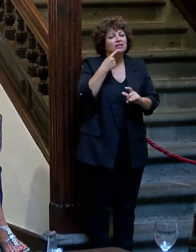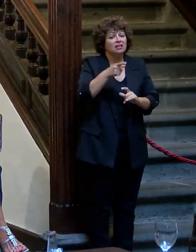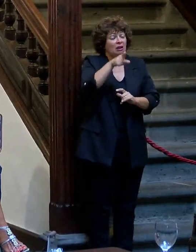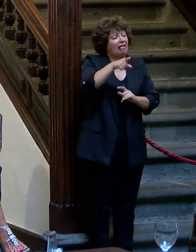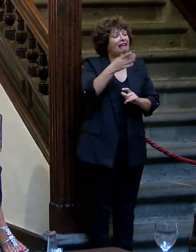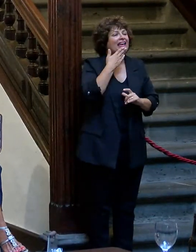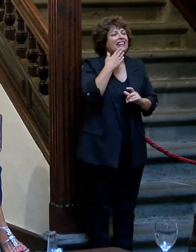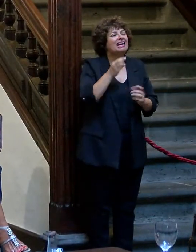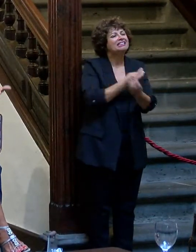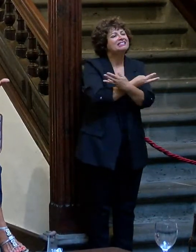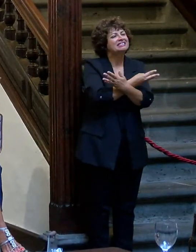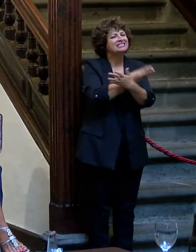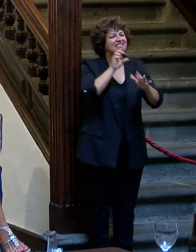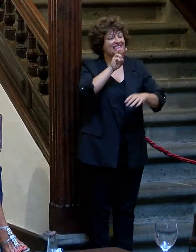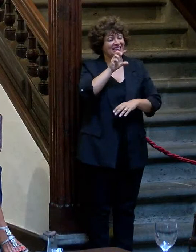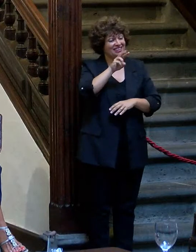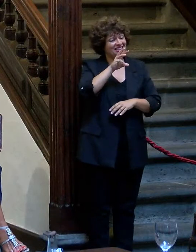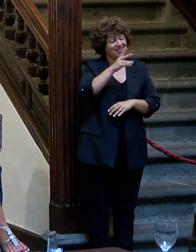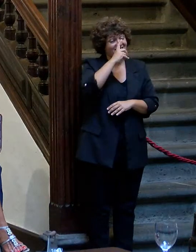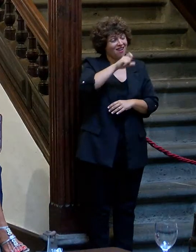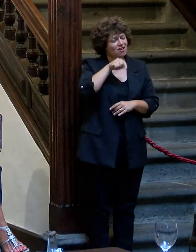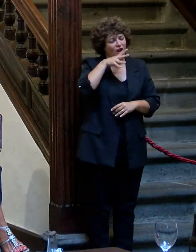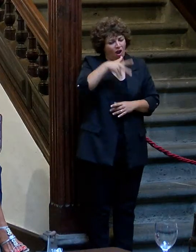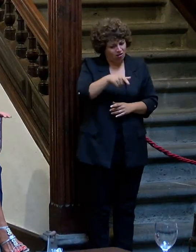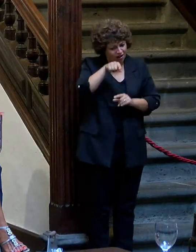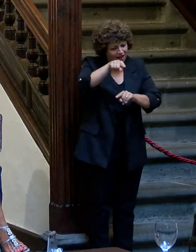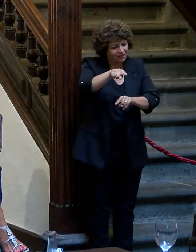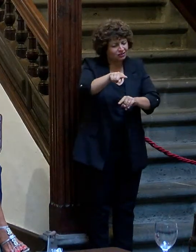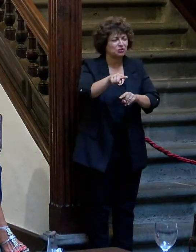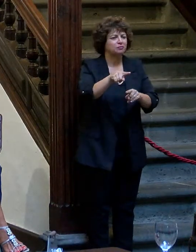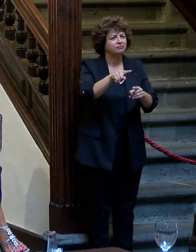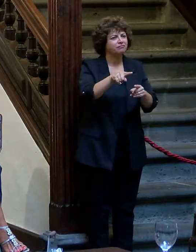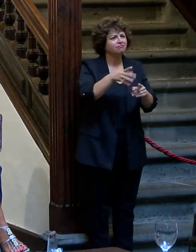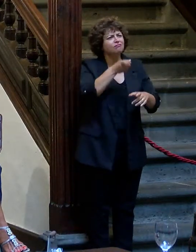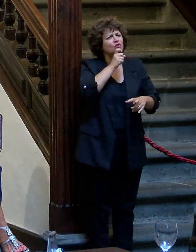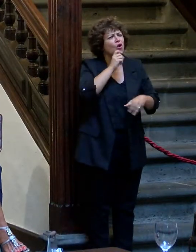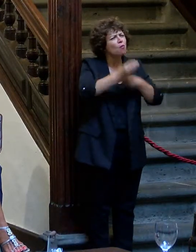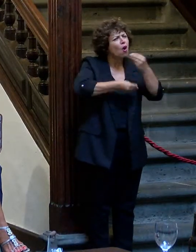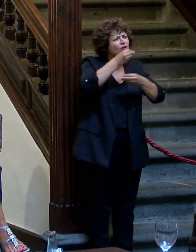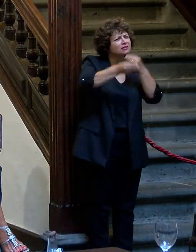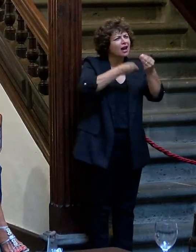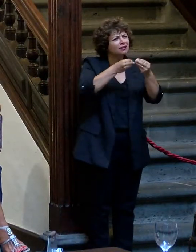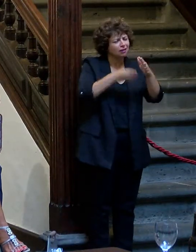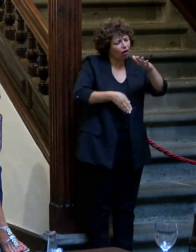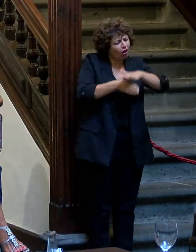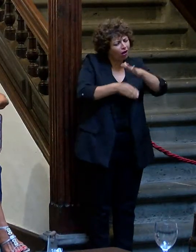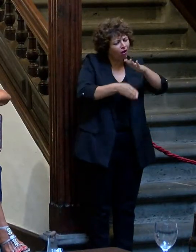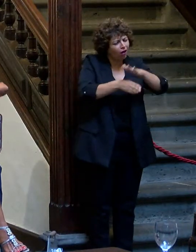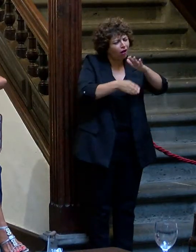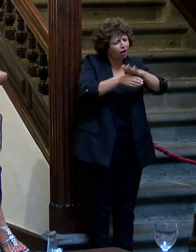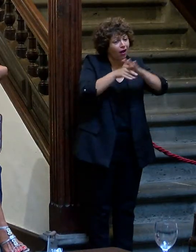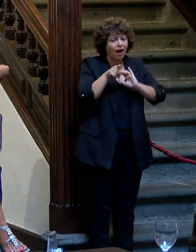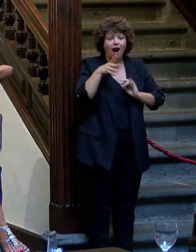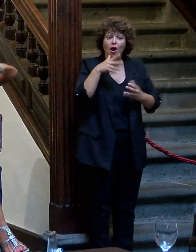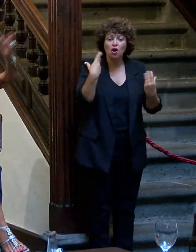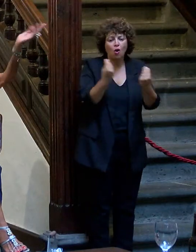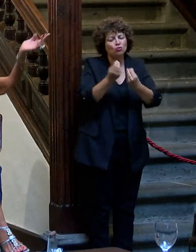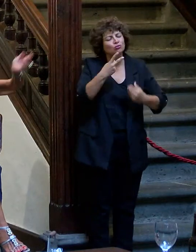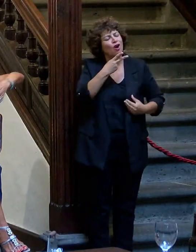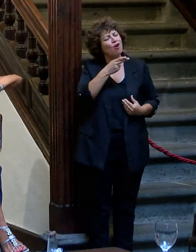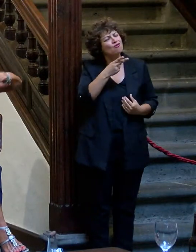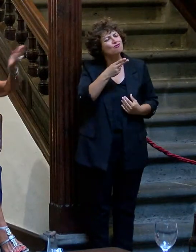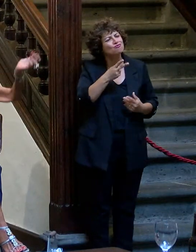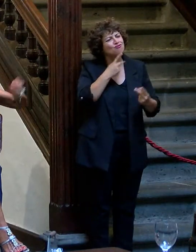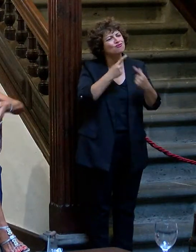tenía 13 años y aquí está. Entonces, el movimiento se muestra andando y aquí está con su novia y por medio ha pasado toda una